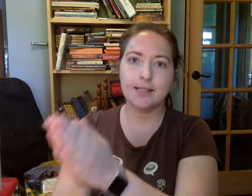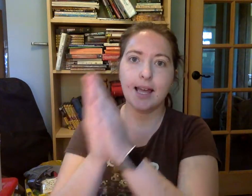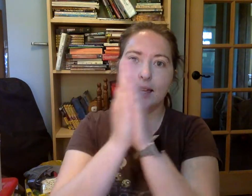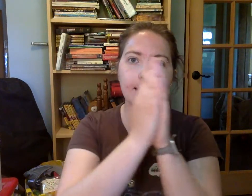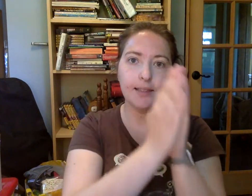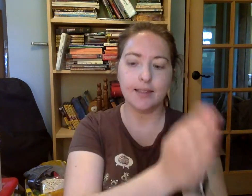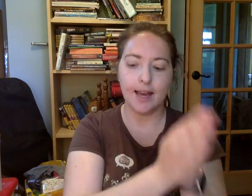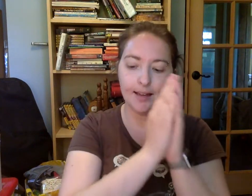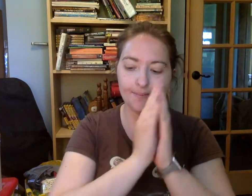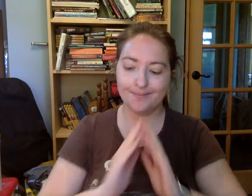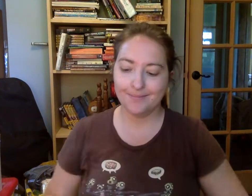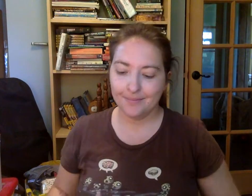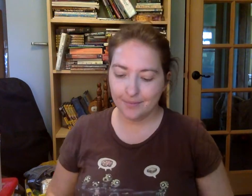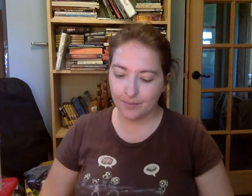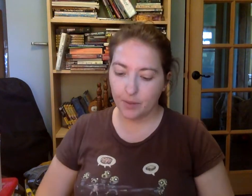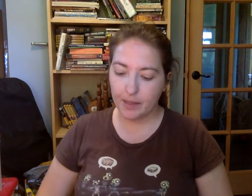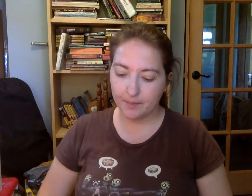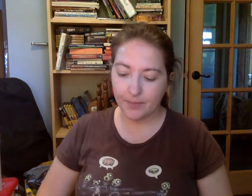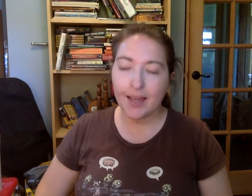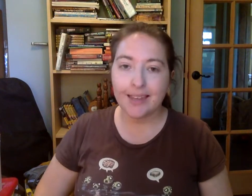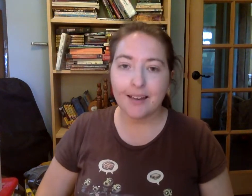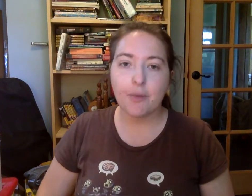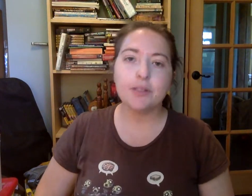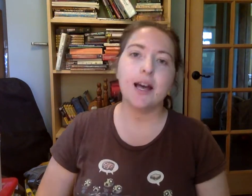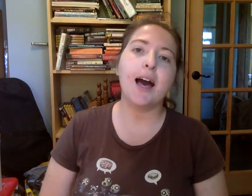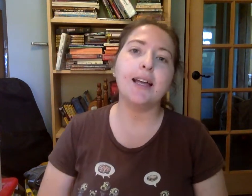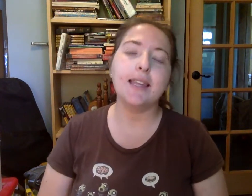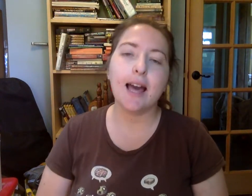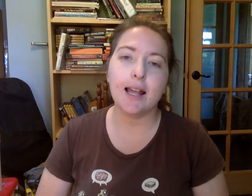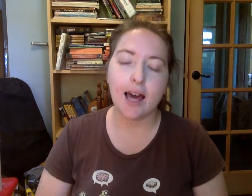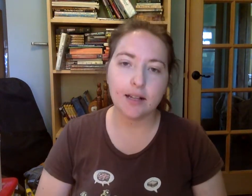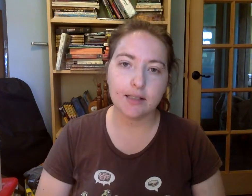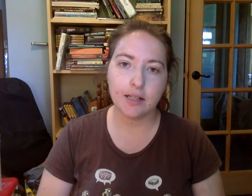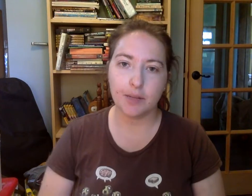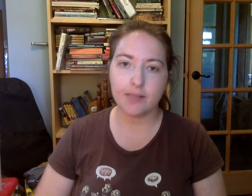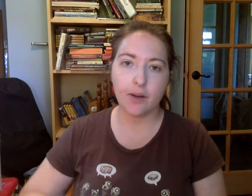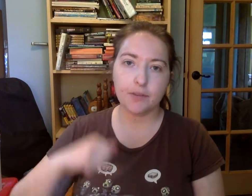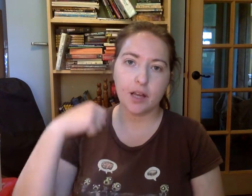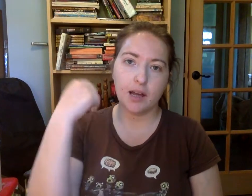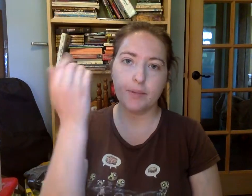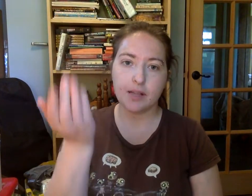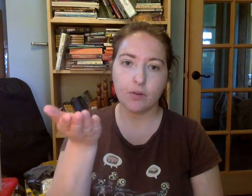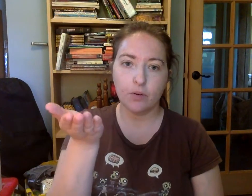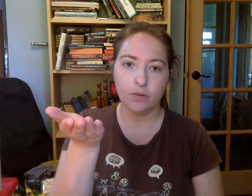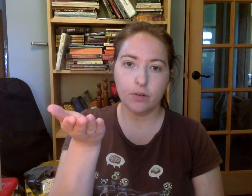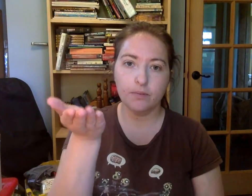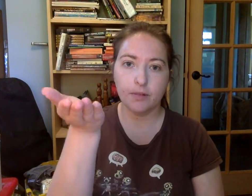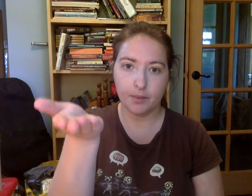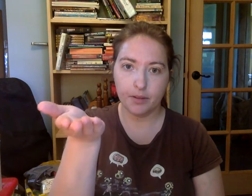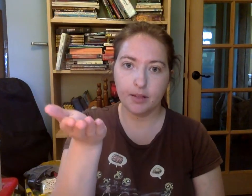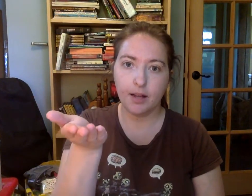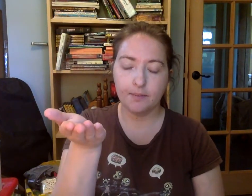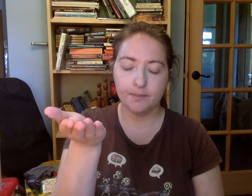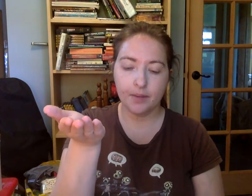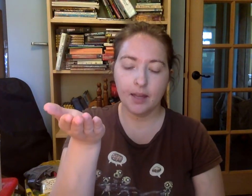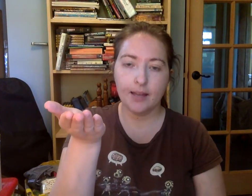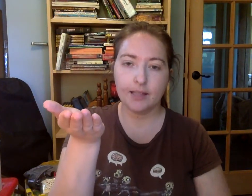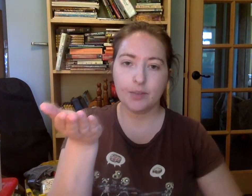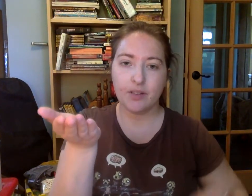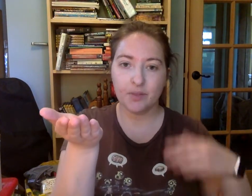Seña. Muy bien. Ya vamos a añarar sílabas. Vamos a empezar con uno. Repetirla. Después vamos